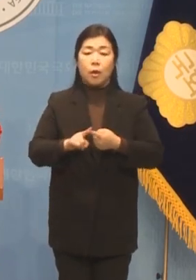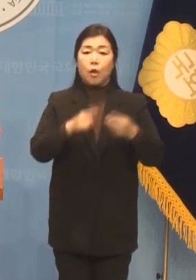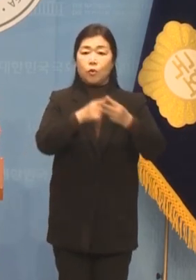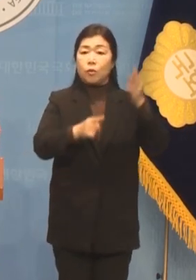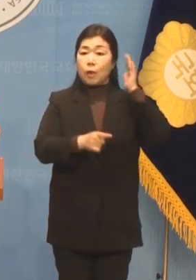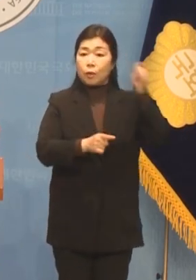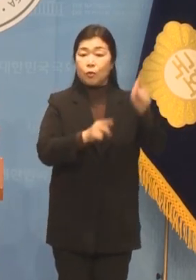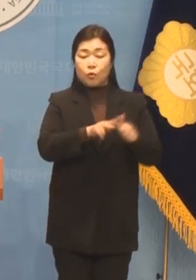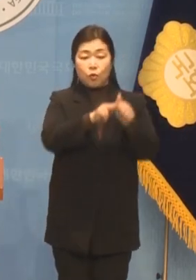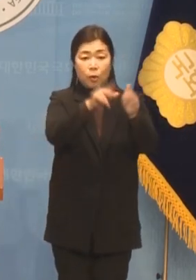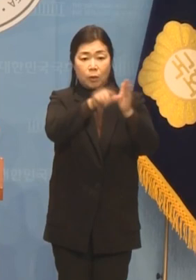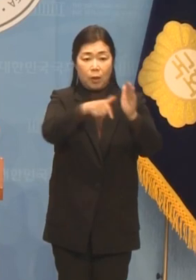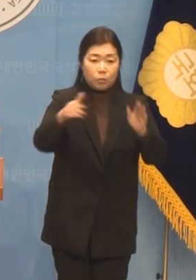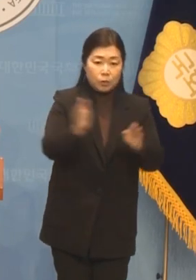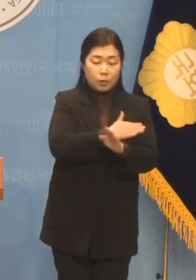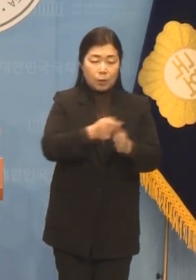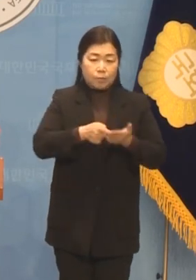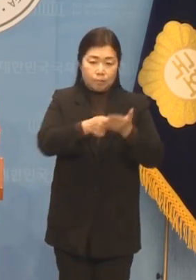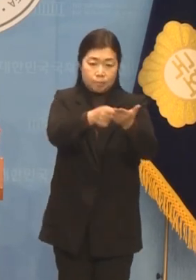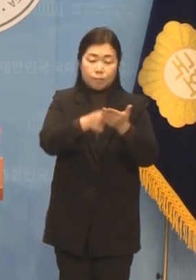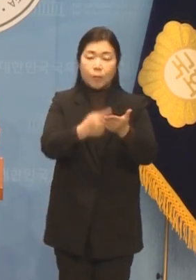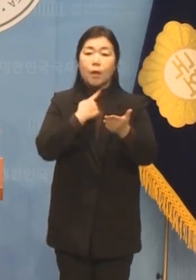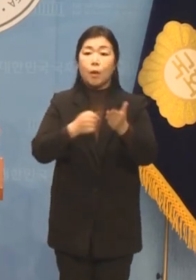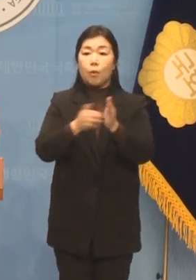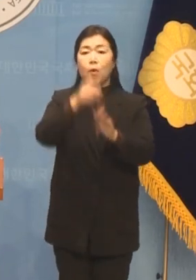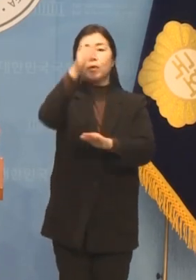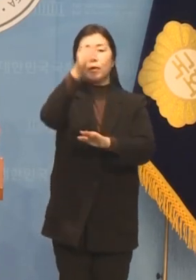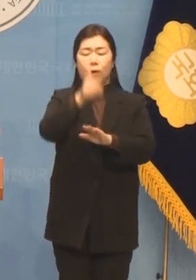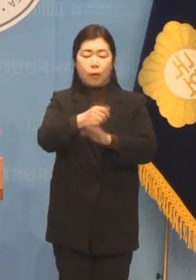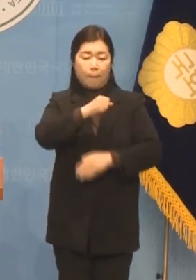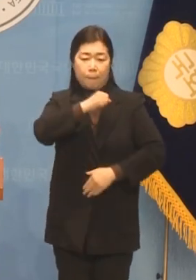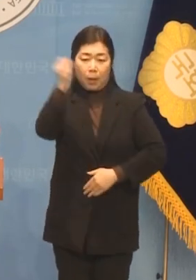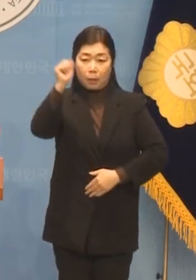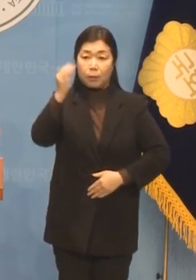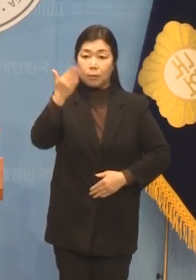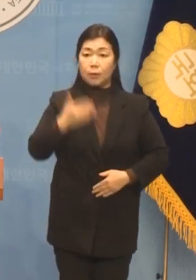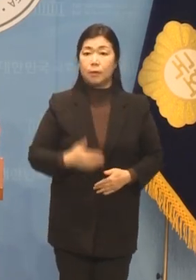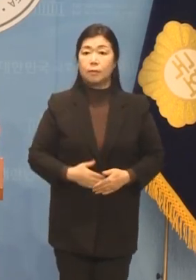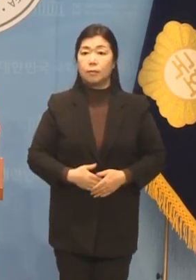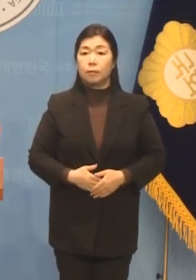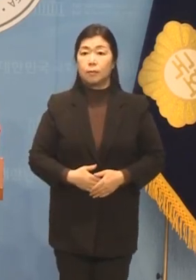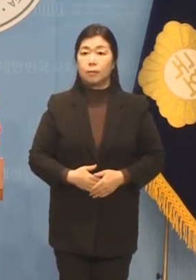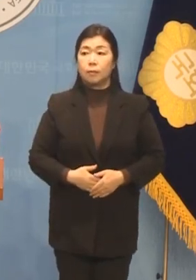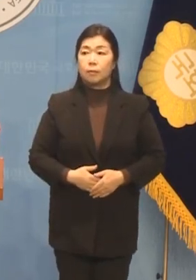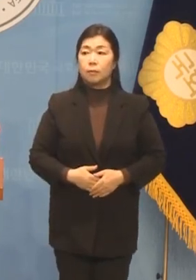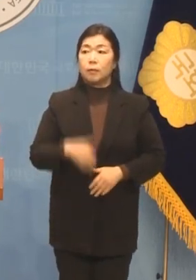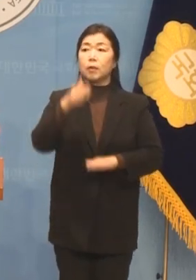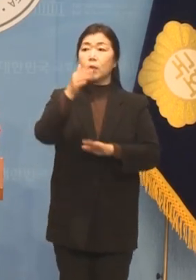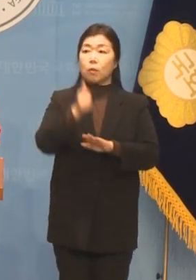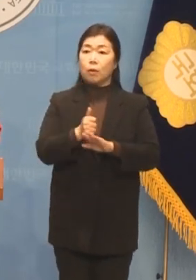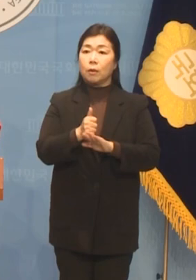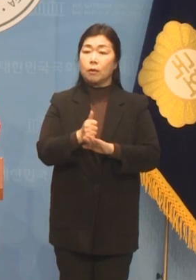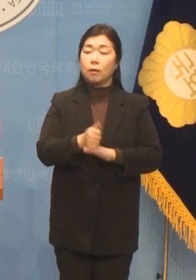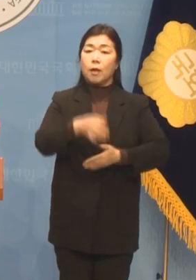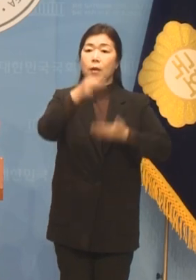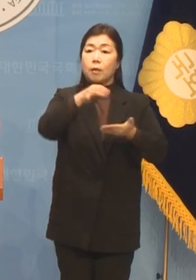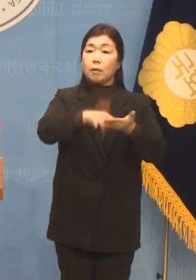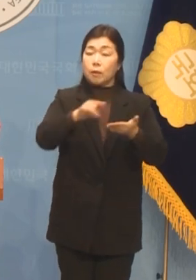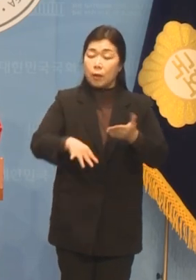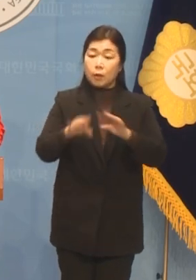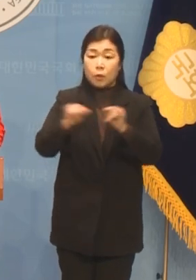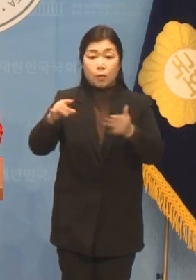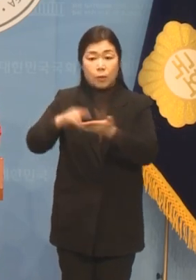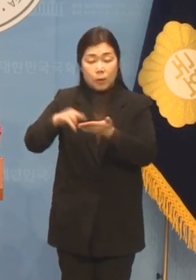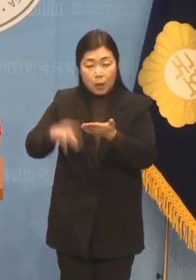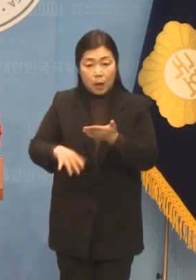시절부터 강력하게 건의했고 결국 관철해냈습니다 그 결과 재산세, 종부세